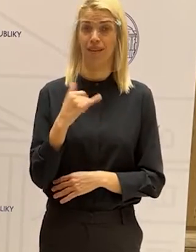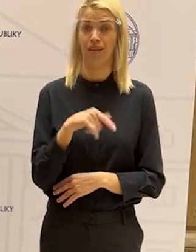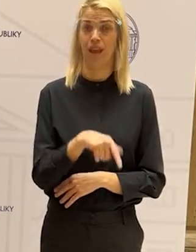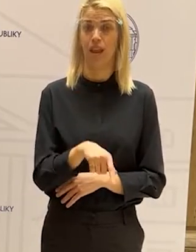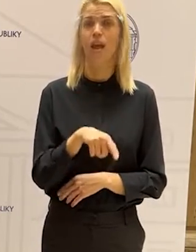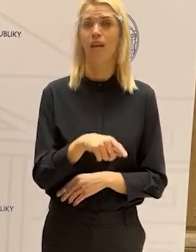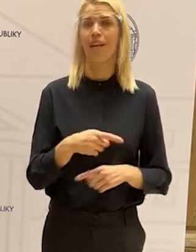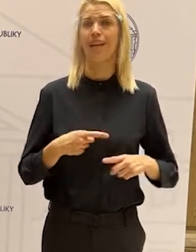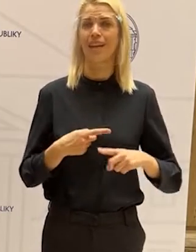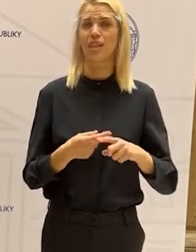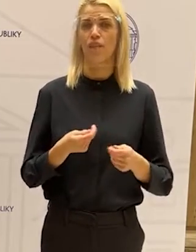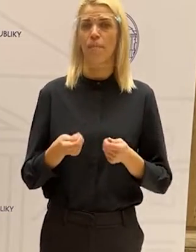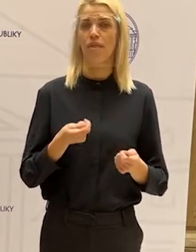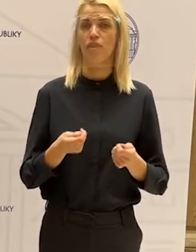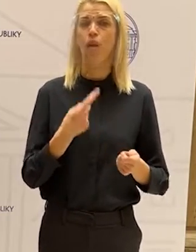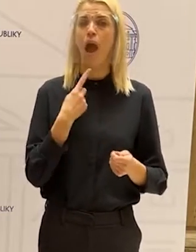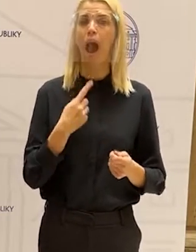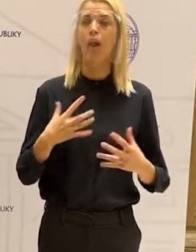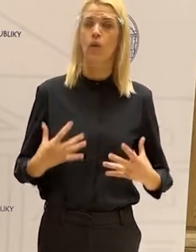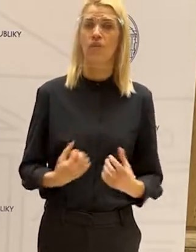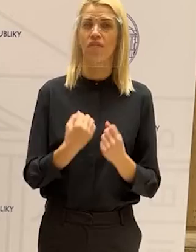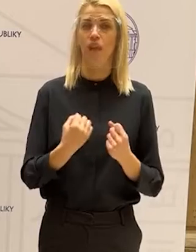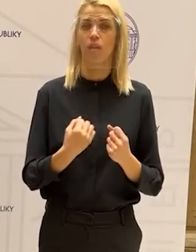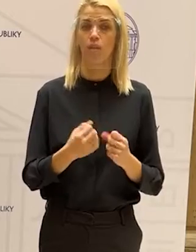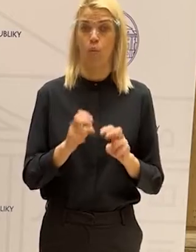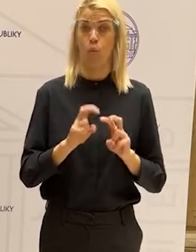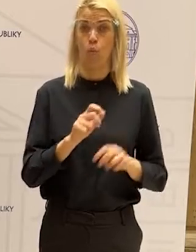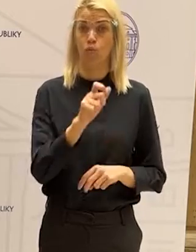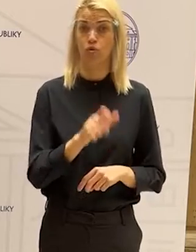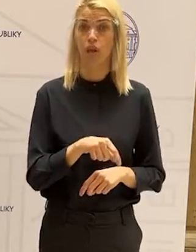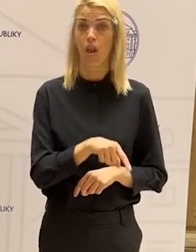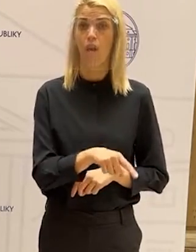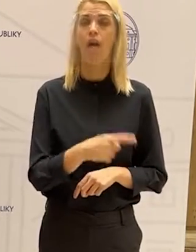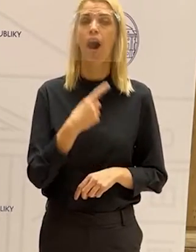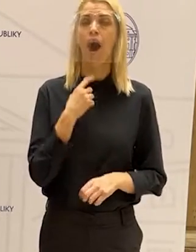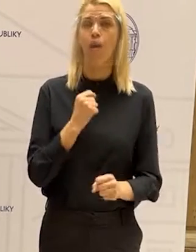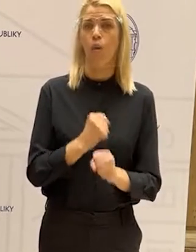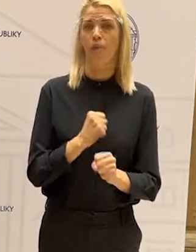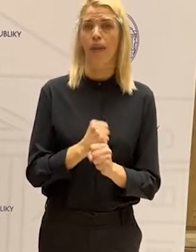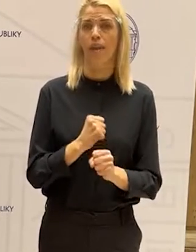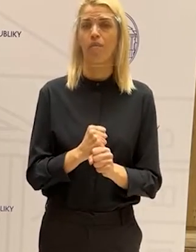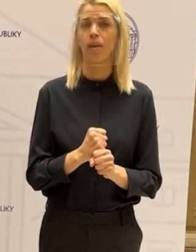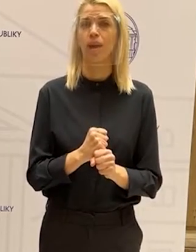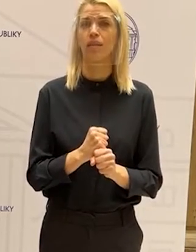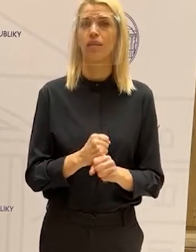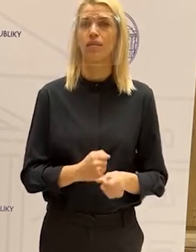je to hlavne ten krietový manažment, ako to zvládnuť. Čo sa týka učiteľov, to, že ako s tým narábať